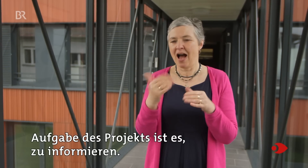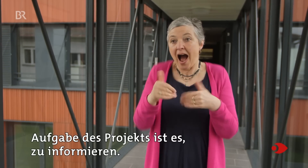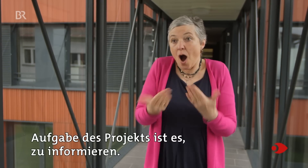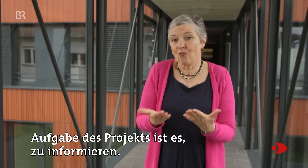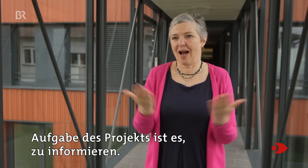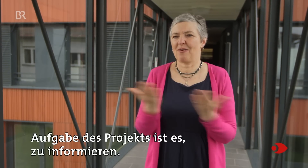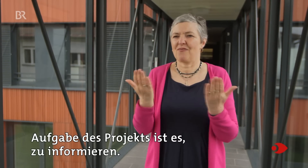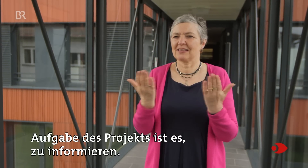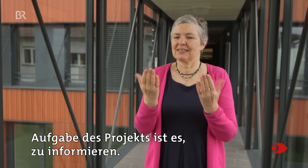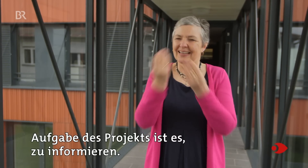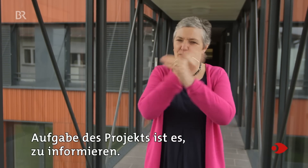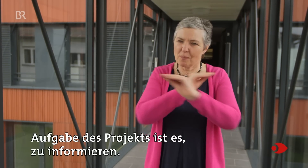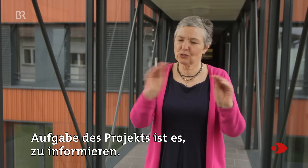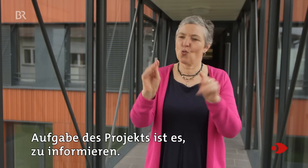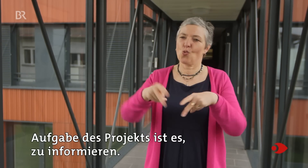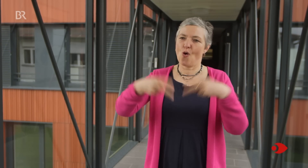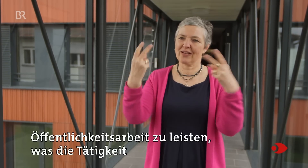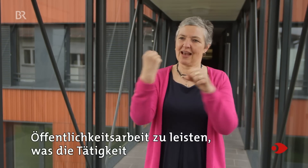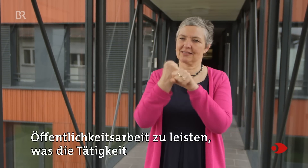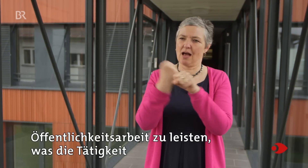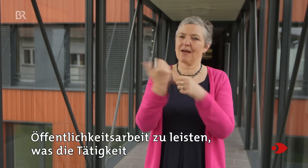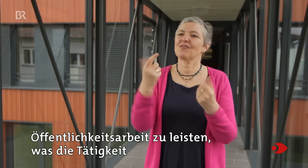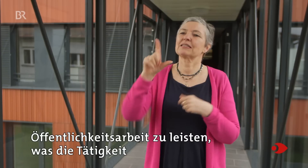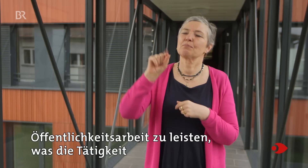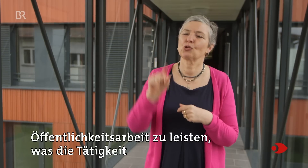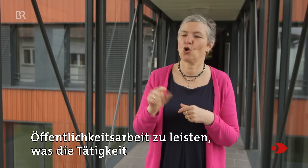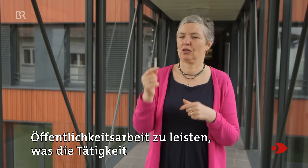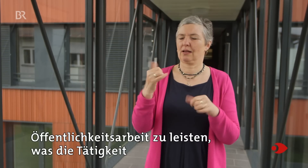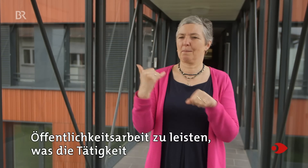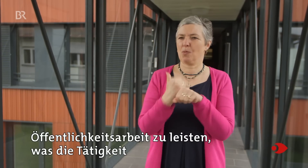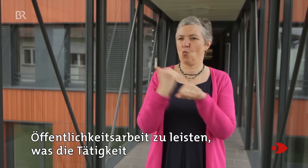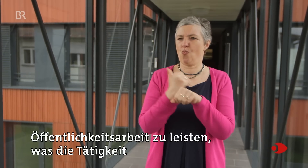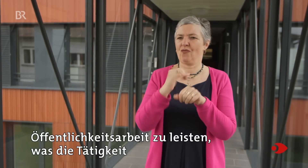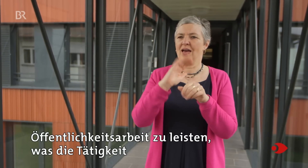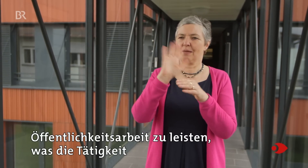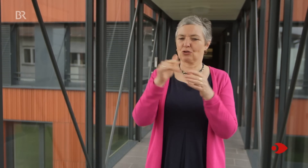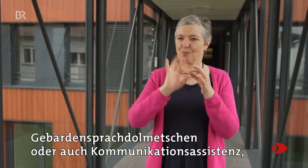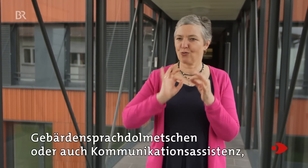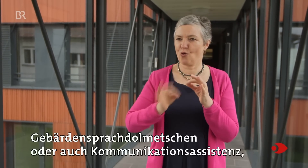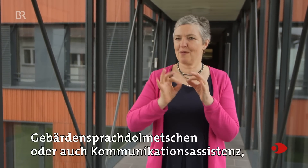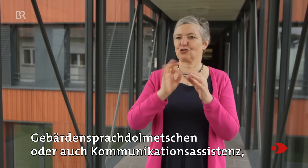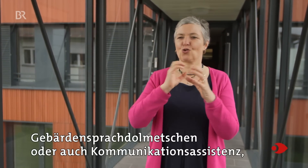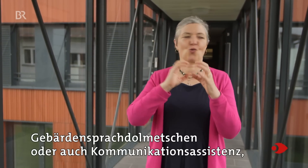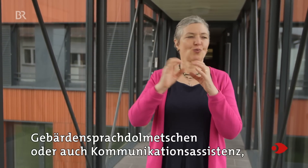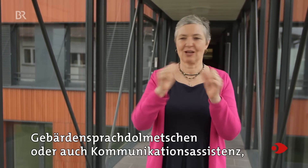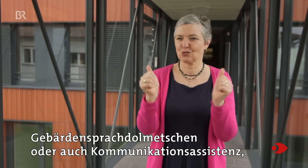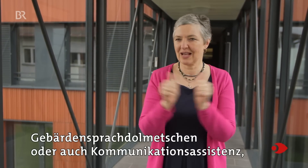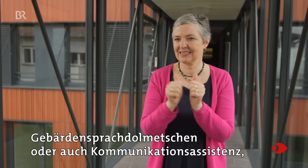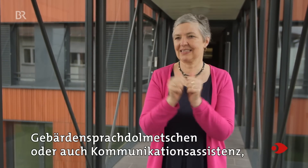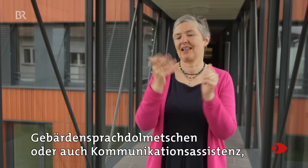Aufgabe des Projekts ist es, zu informieren, Öffentlichkeitsarbeit zu leisten, was die Tätigkeit Gebärdensprachdolmetschen oder auch